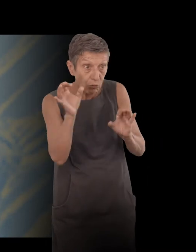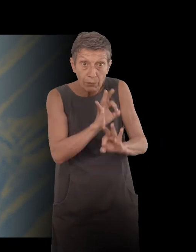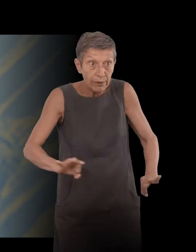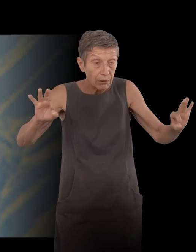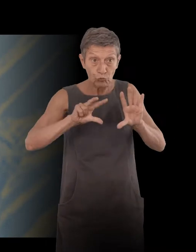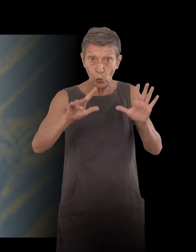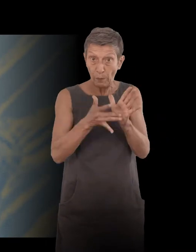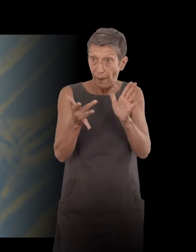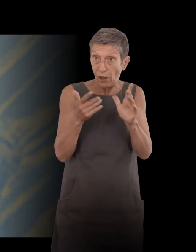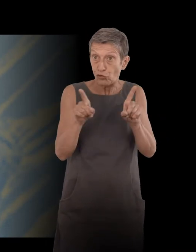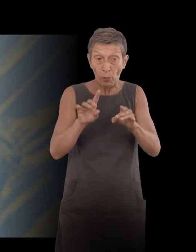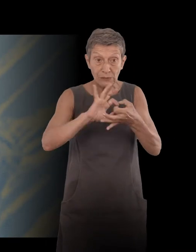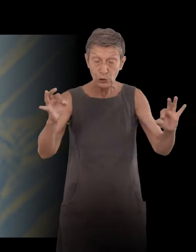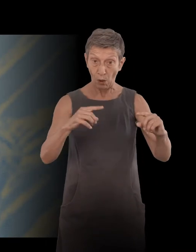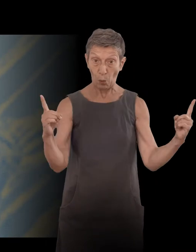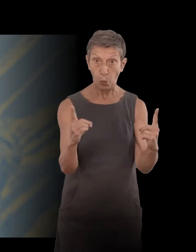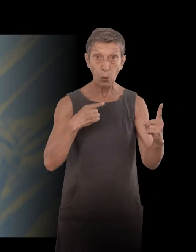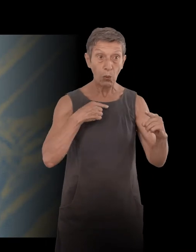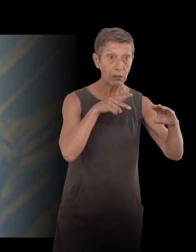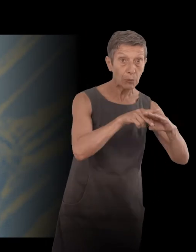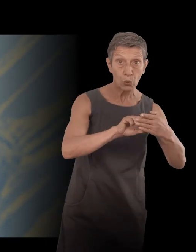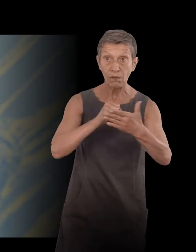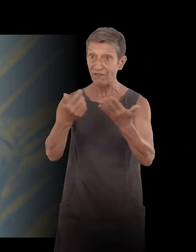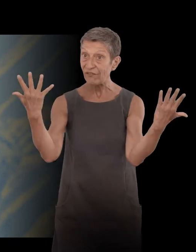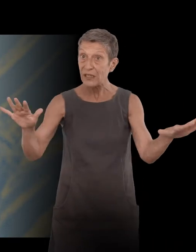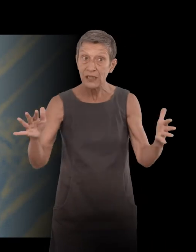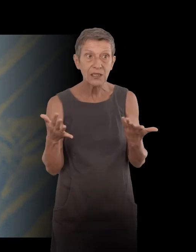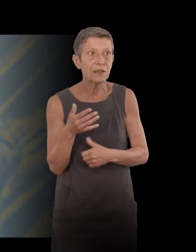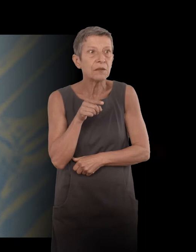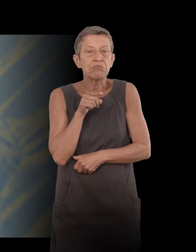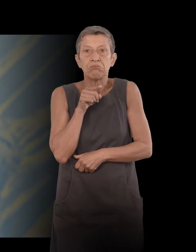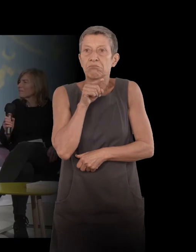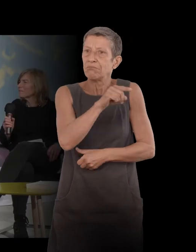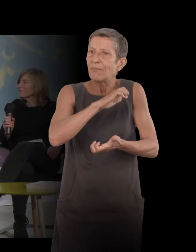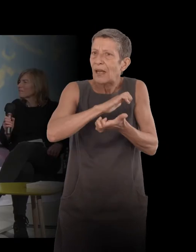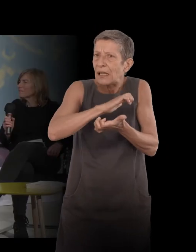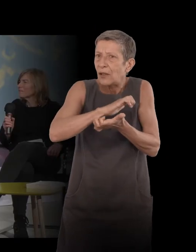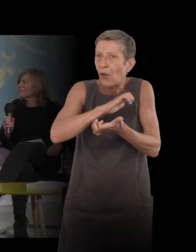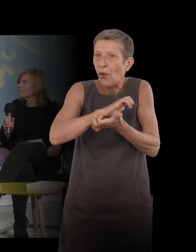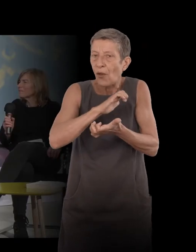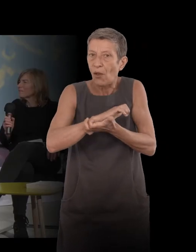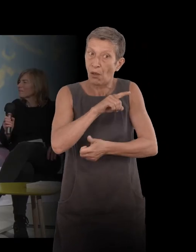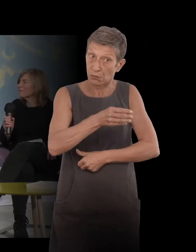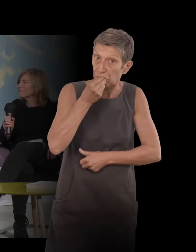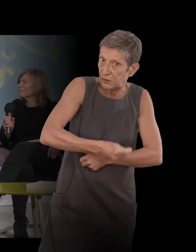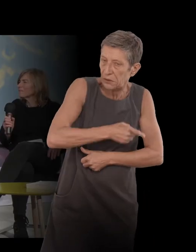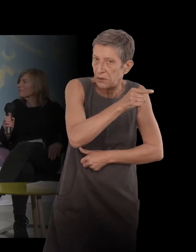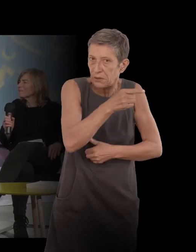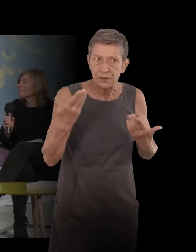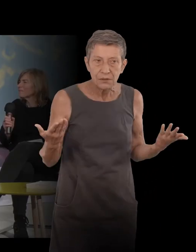with a beginning, a end. And he, as editor, as a very good editor, he told I'm sure it's not